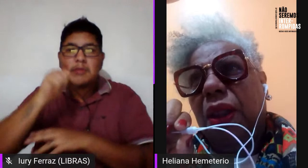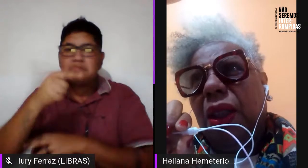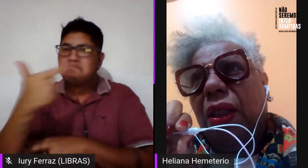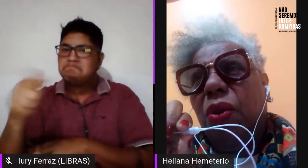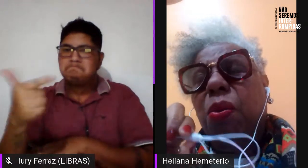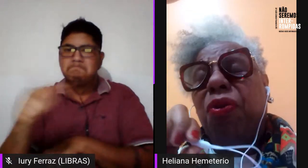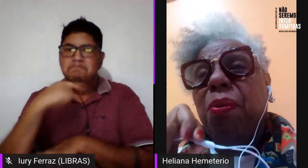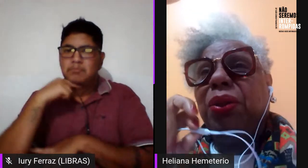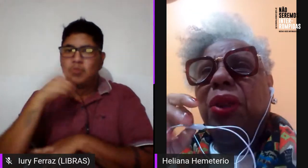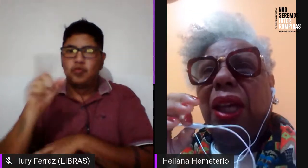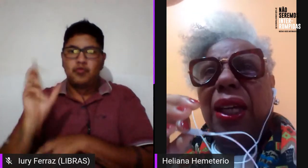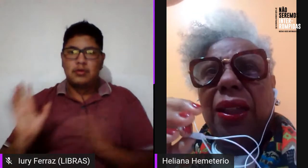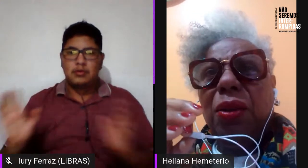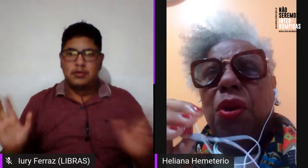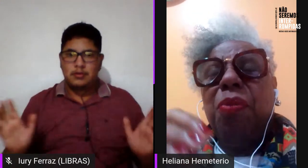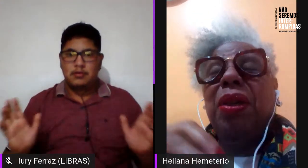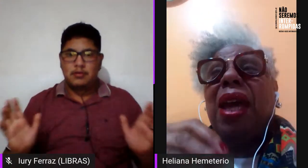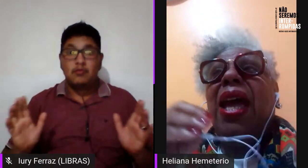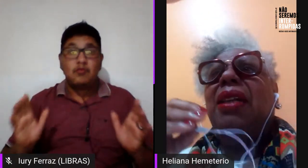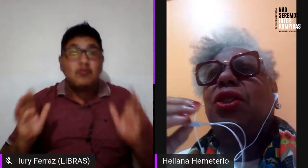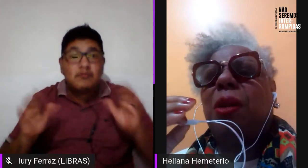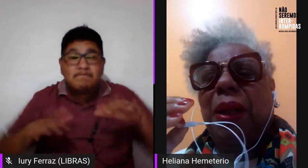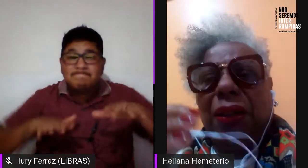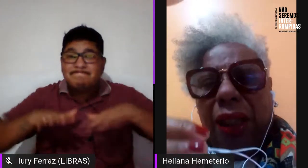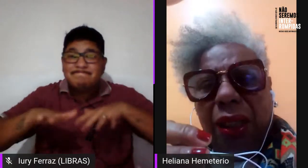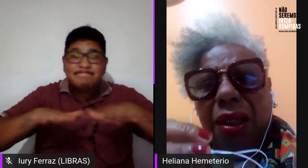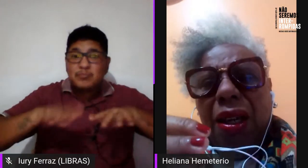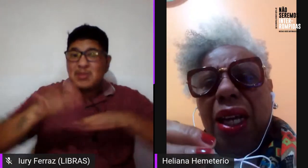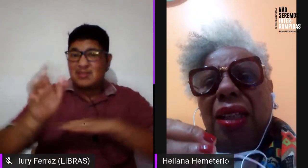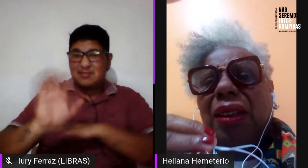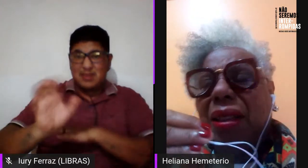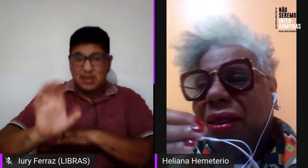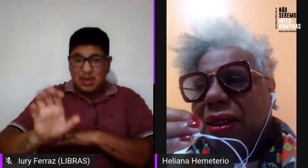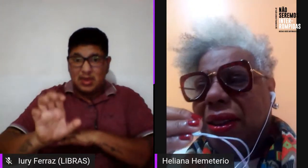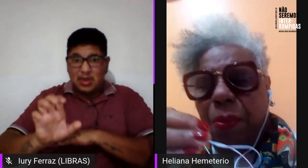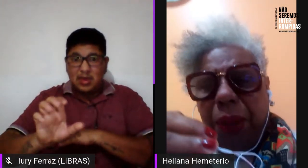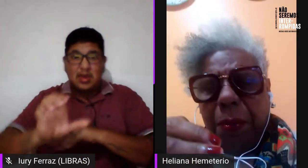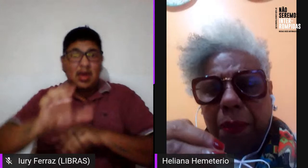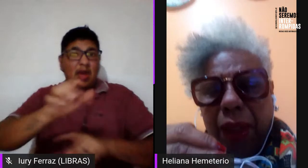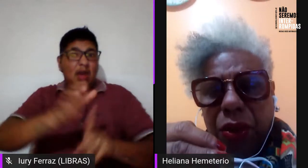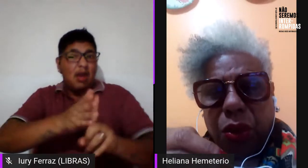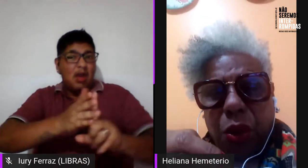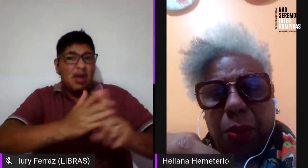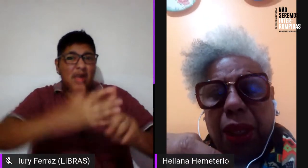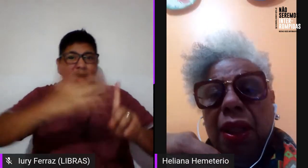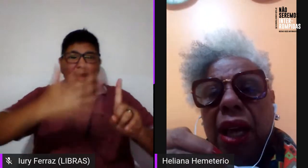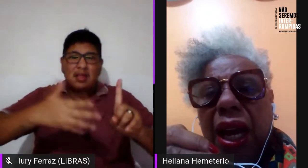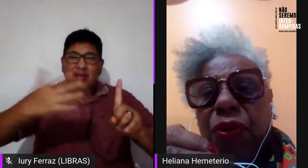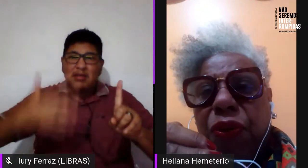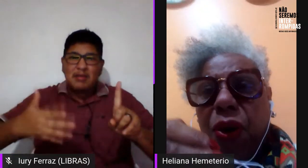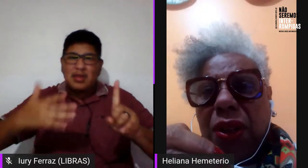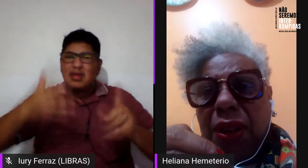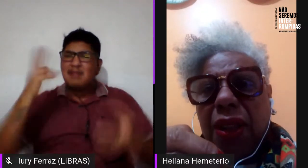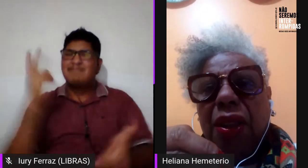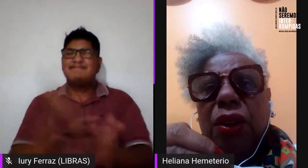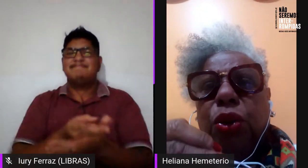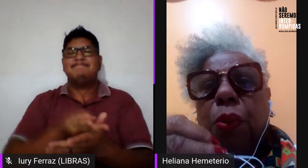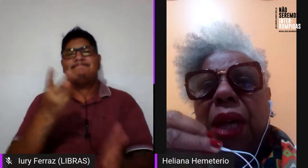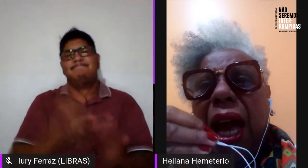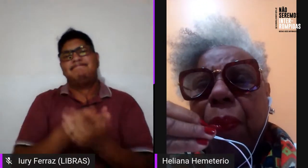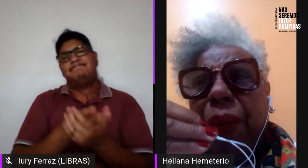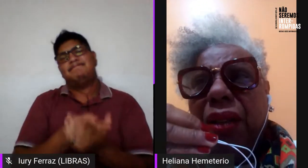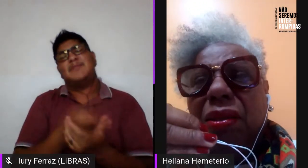disso, o movimento gay, o movimento LGBT, ele está sempre sobre a força,